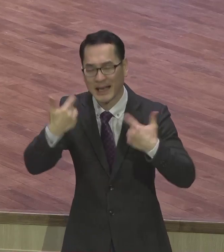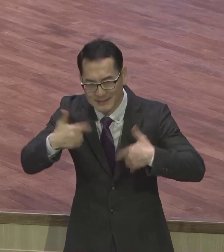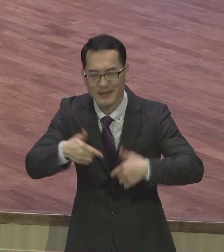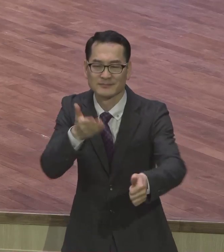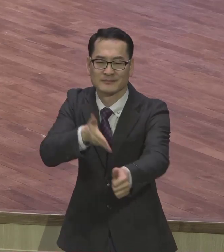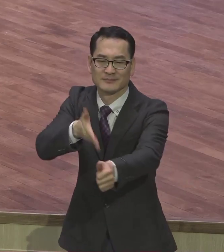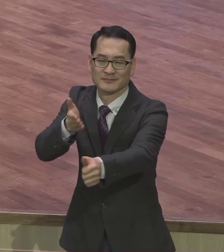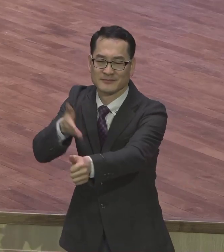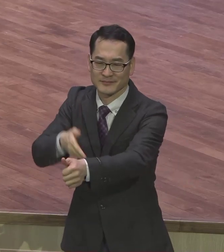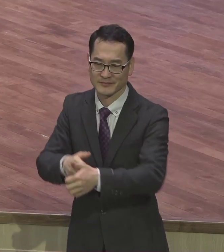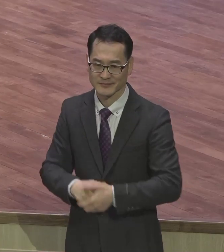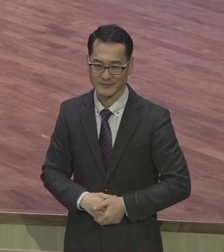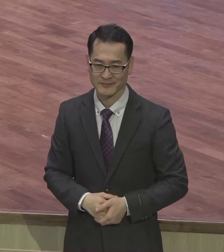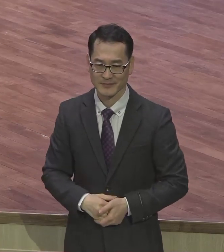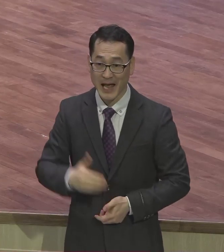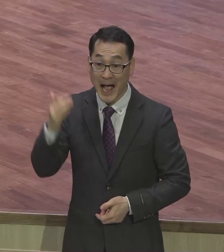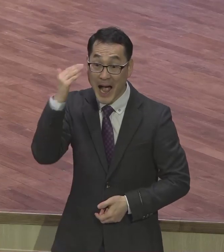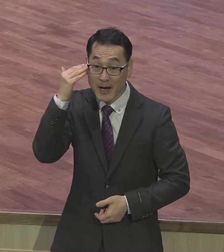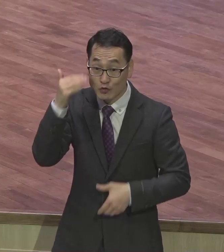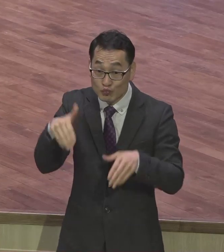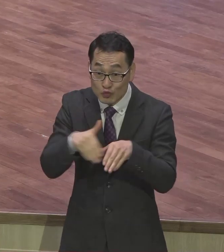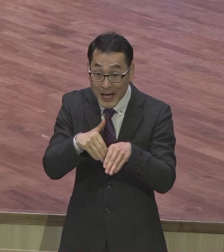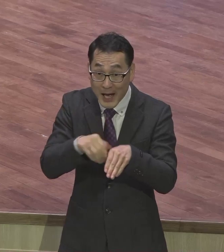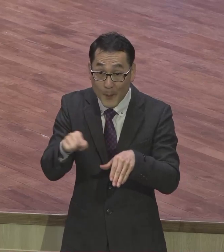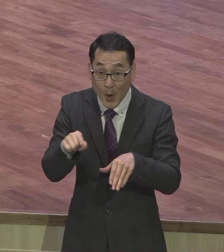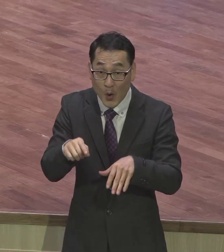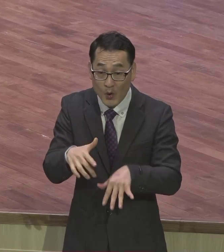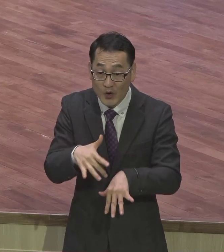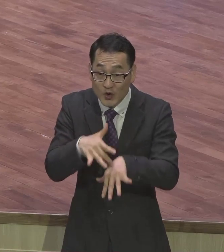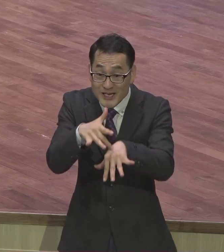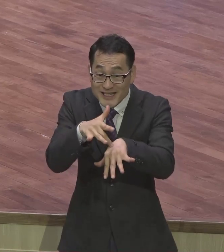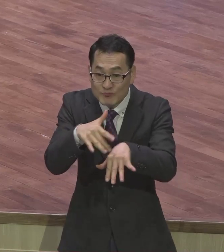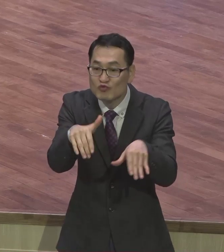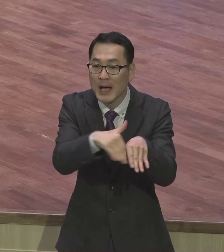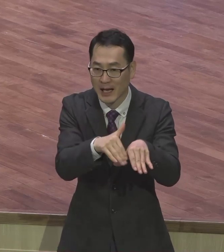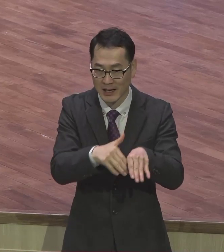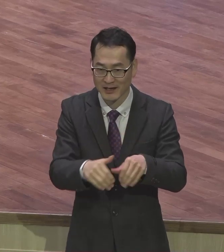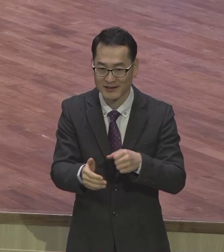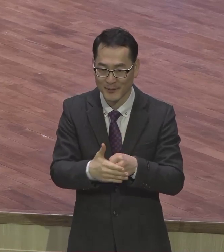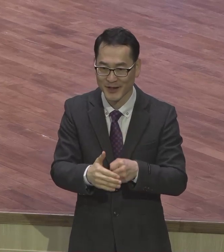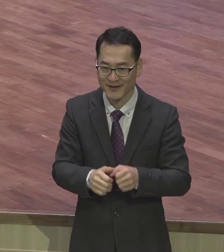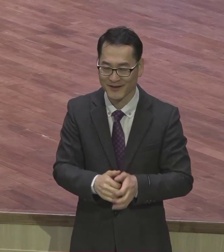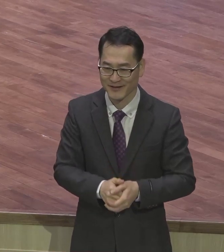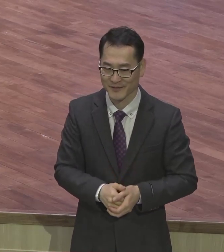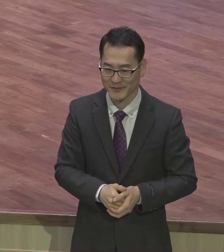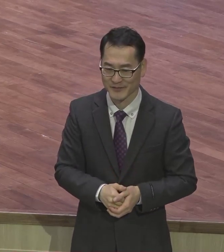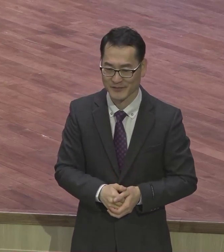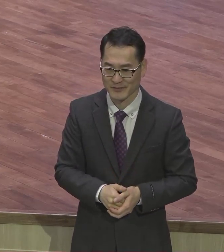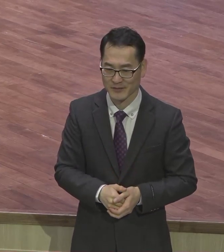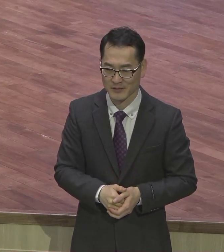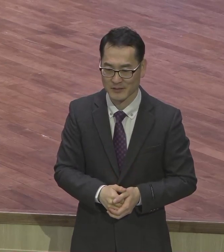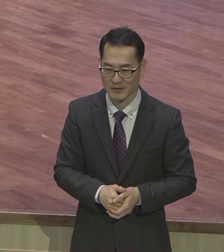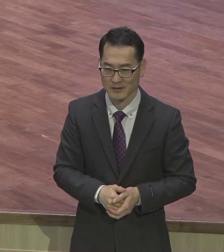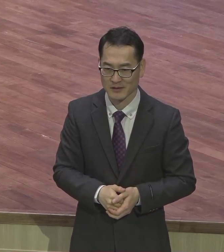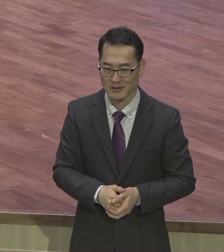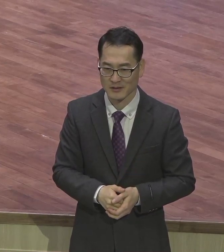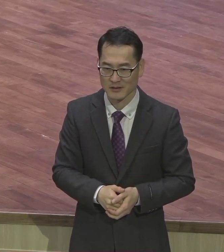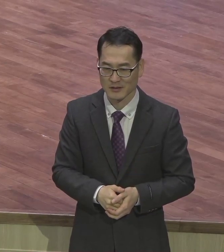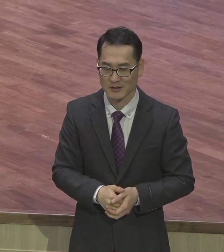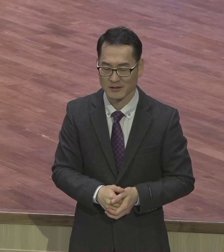우리나라 문화는 귀신 문화라서 이렇게 기뻐하고 웃으면 사람이 가볍게 보이고 이렇게 보인다고 해서 어른들 자랄 때부터 우리는 그래